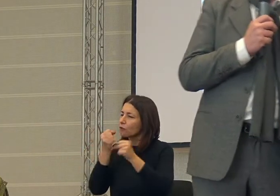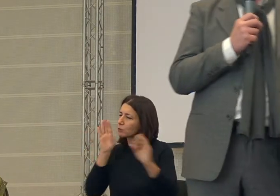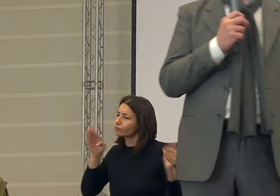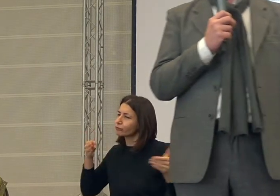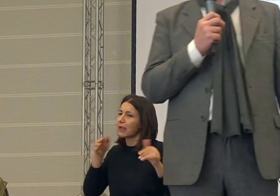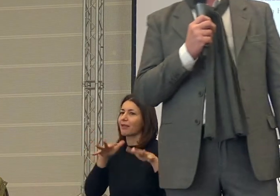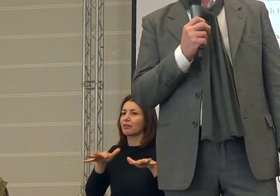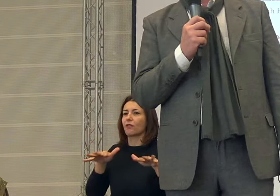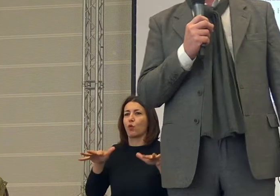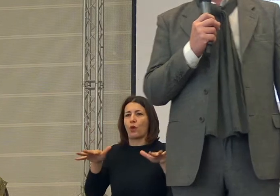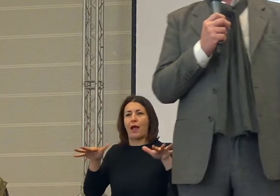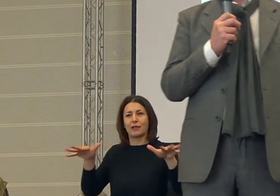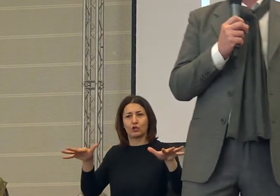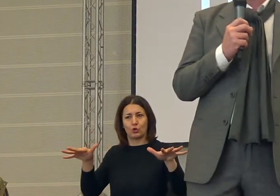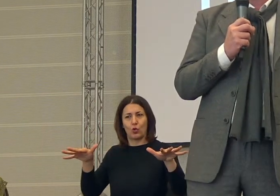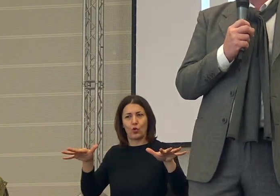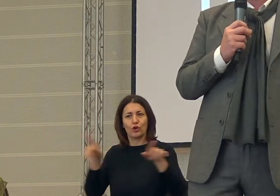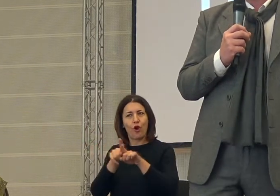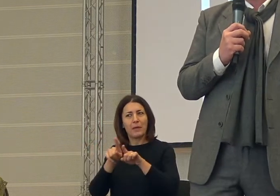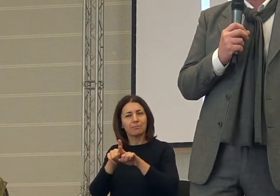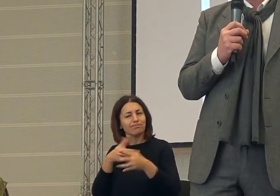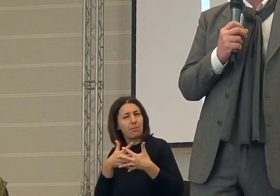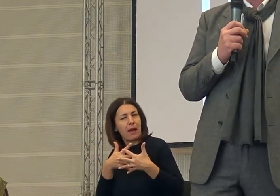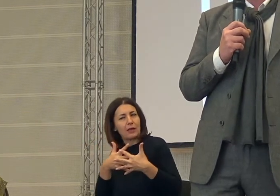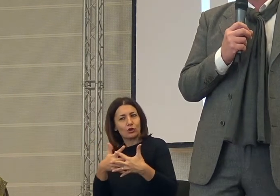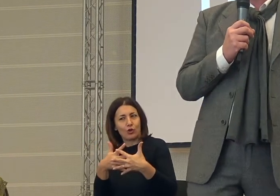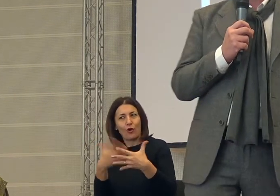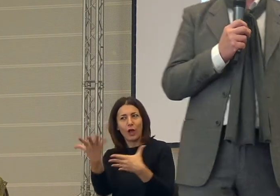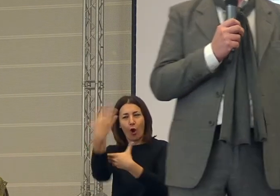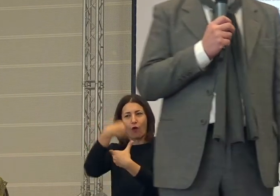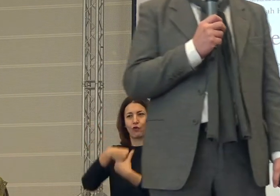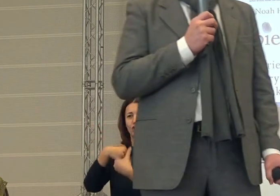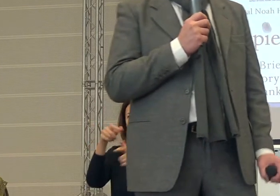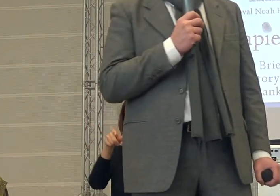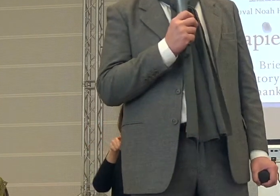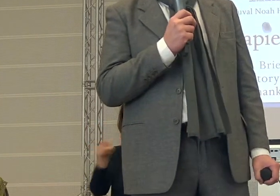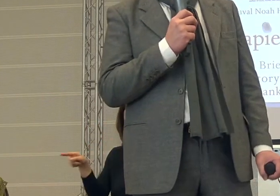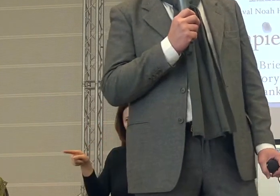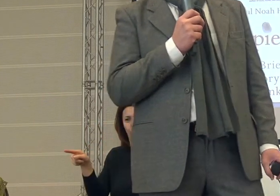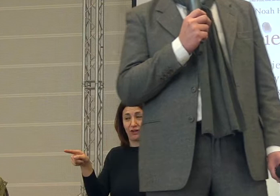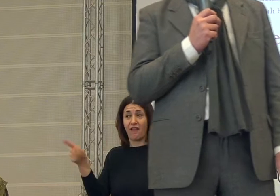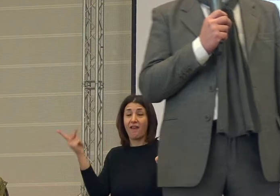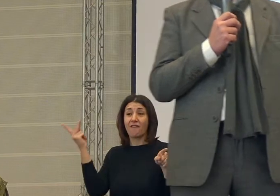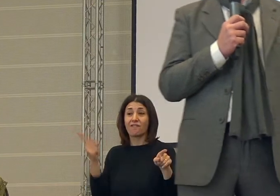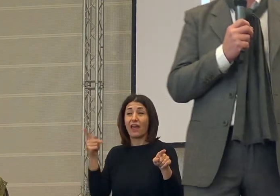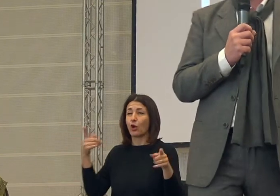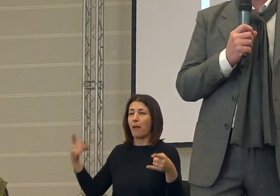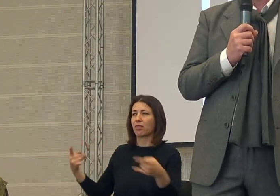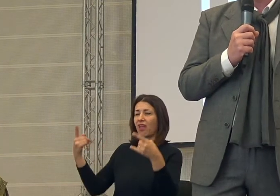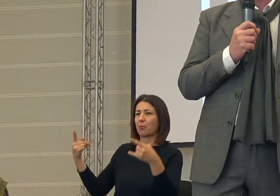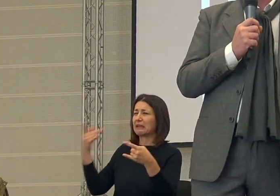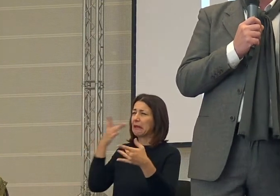divulgazione tanto appassionata nel coinvolgere le persone, tanto nemica delle semplificazioni.